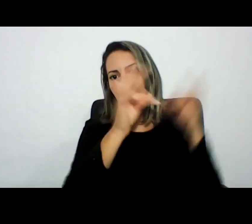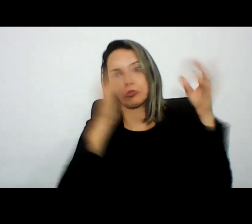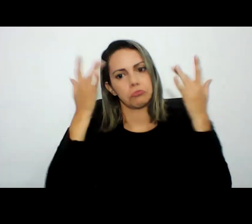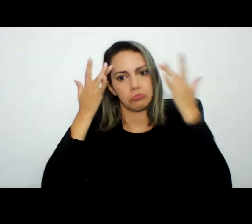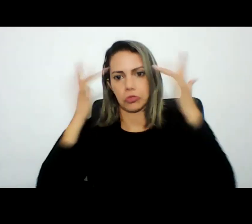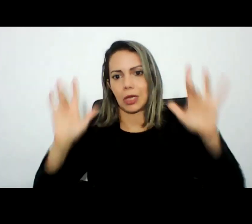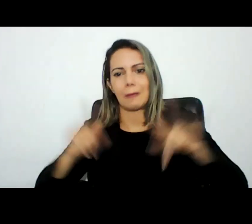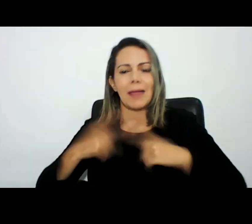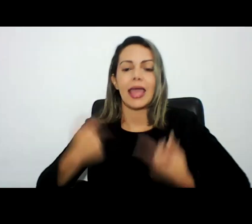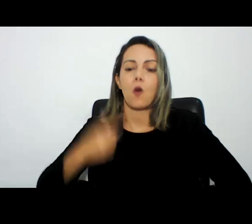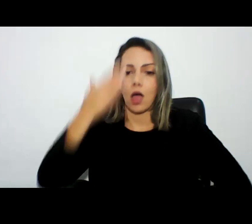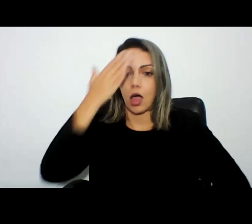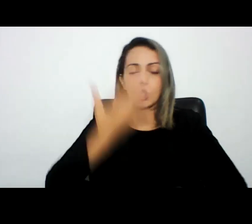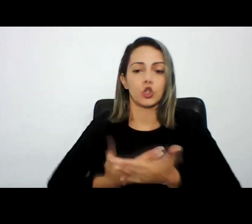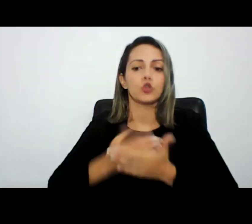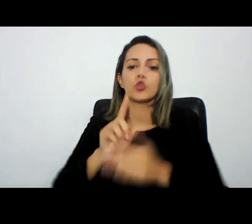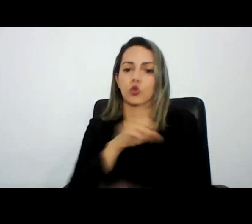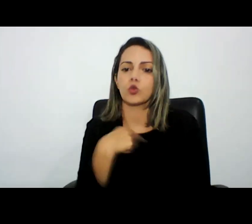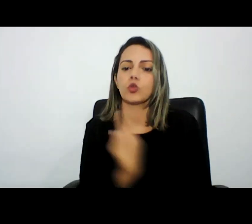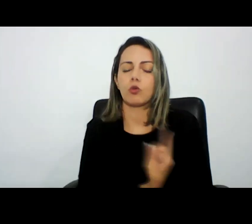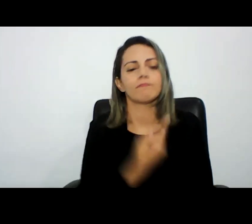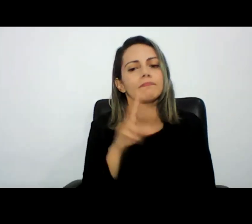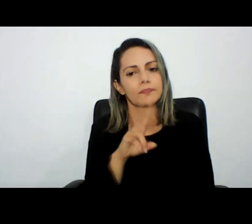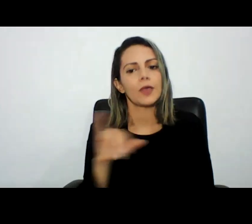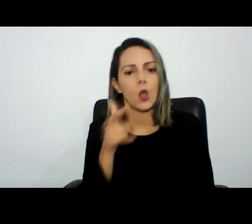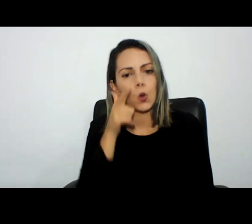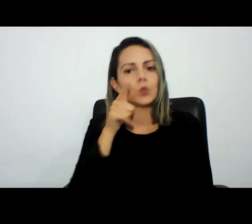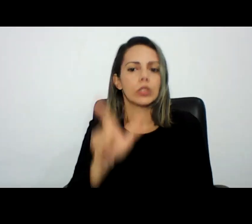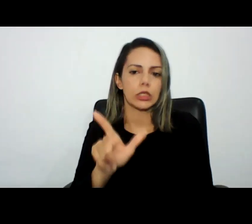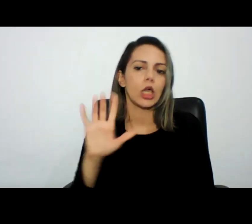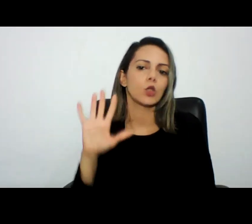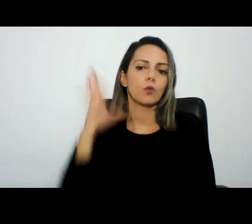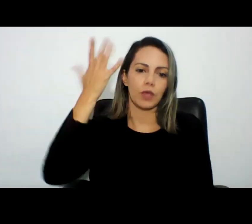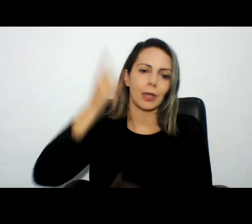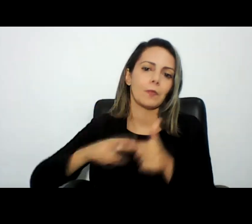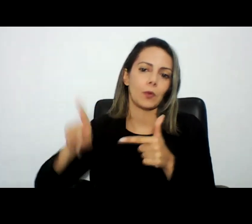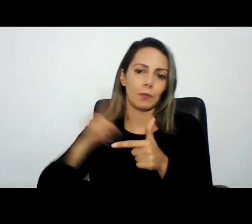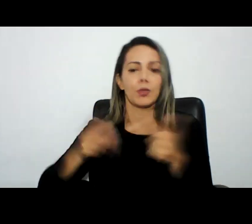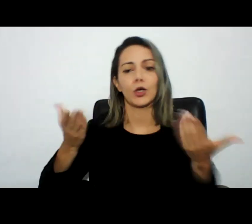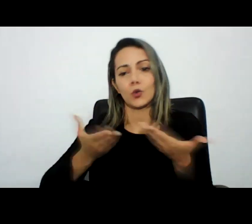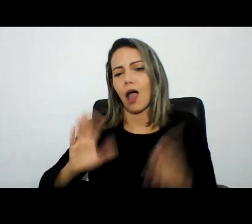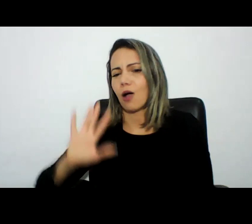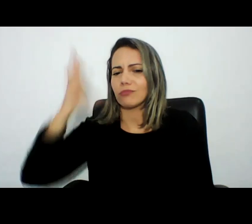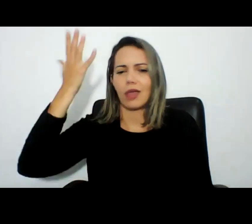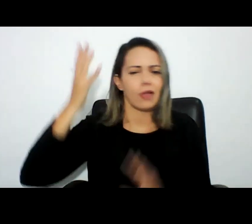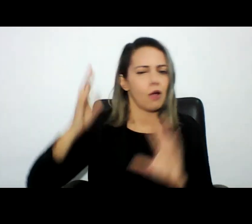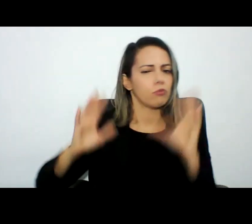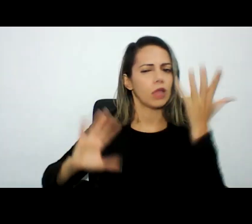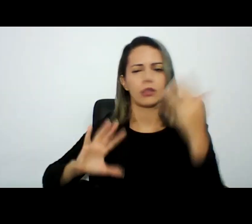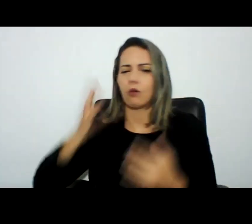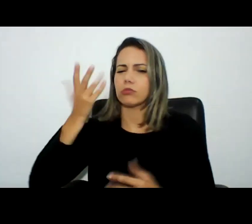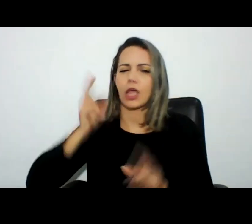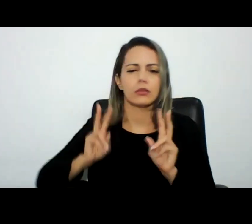eu acredito que a gente vai conseguir remediar certas situações que hoje são tão corriqueiras e que tornam essa